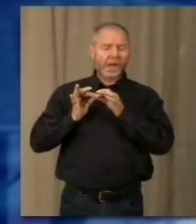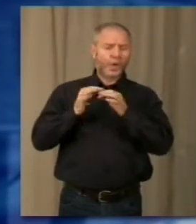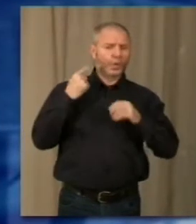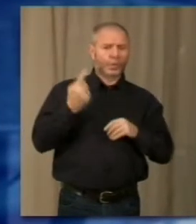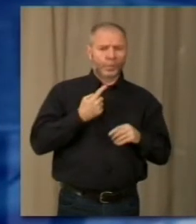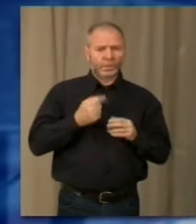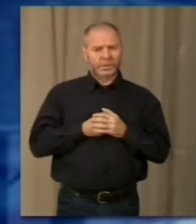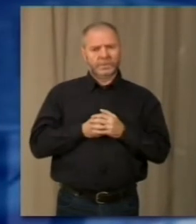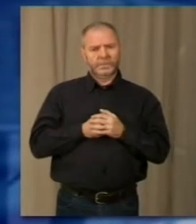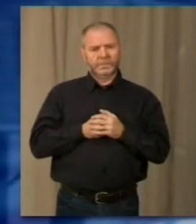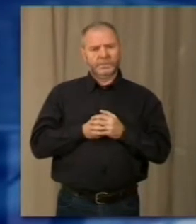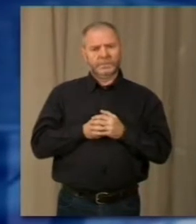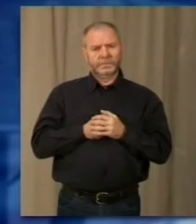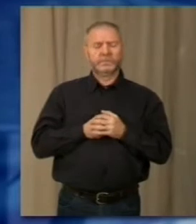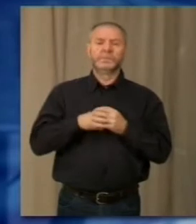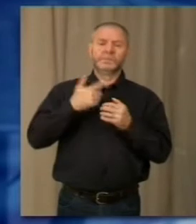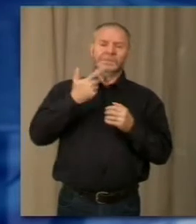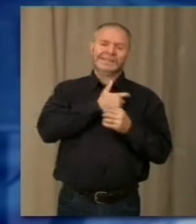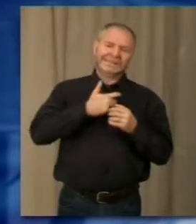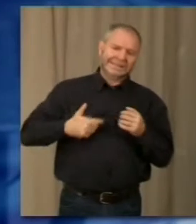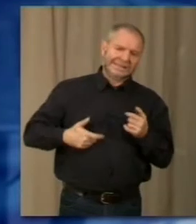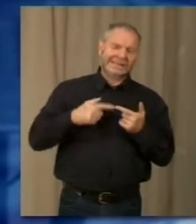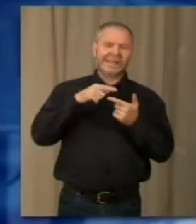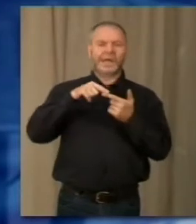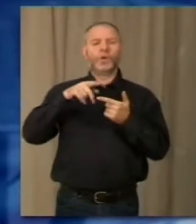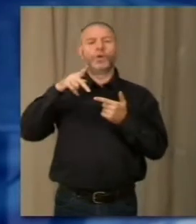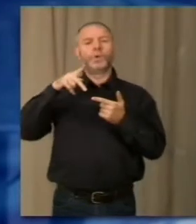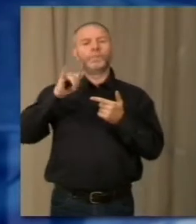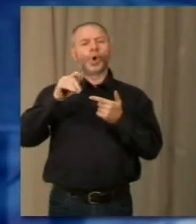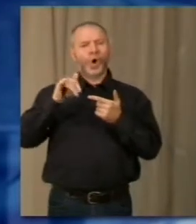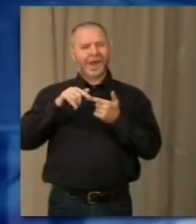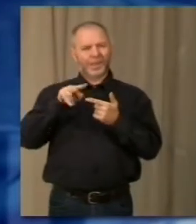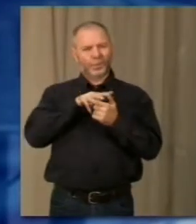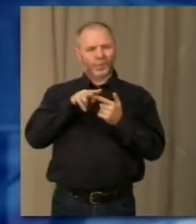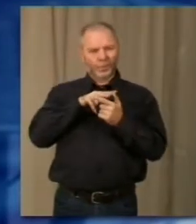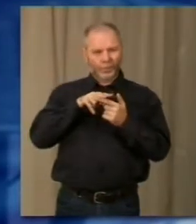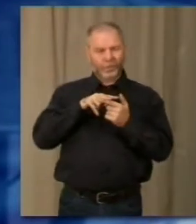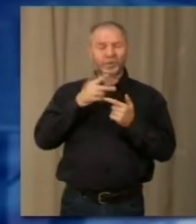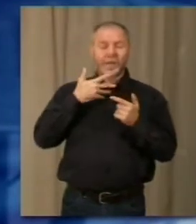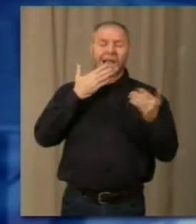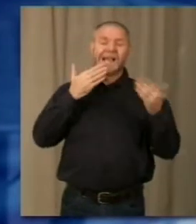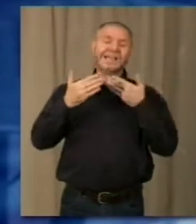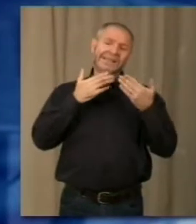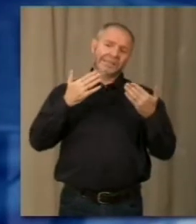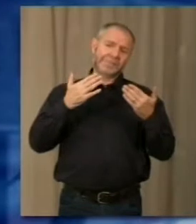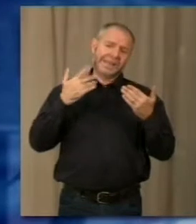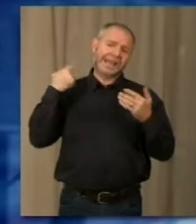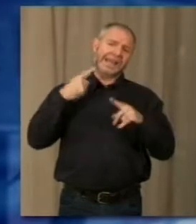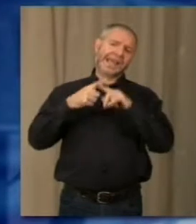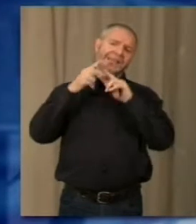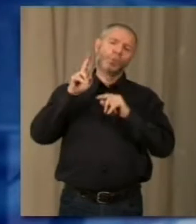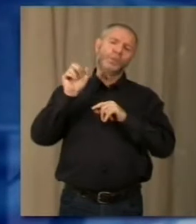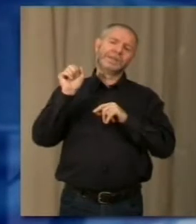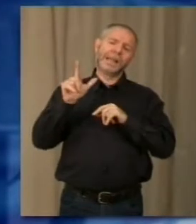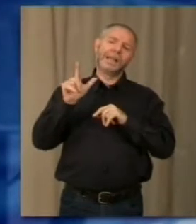questa direzione Piola e Alberto Gusmeroli, questa nella doppia veste di Sindaco di Arona e Presidente dell'Assemblea dei Sindaci dell'ex USL 53,